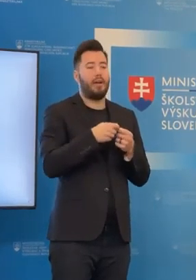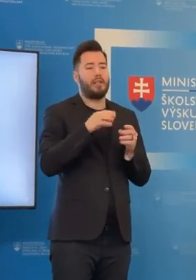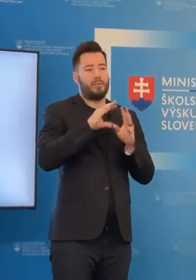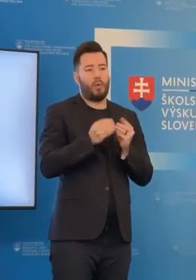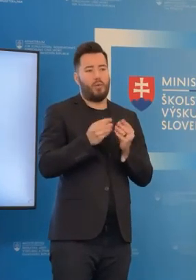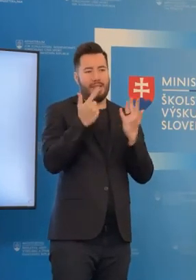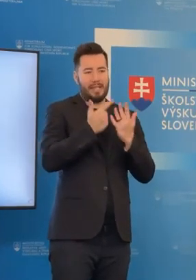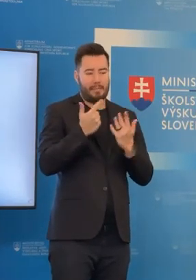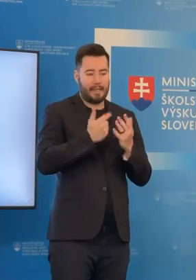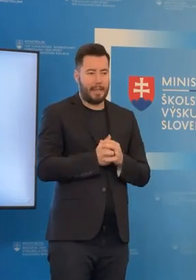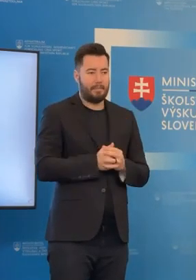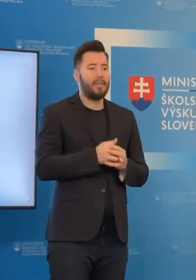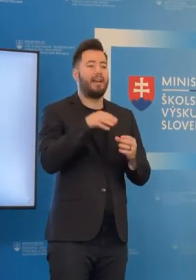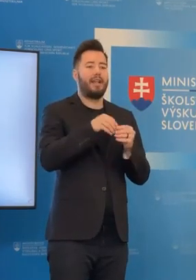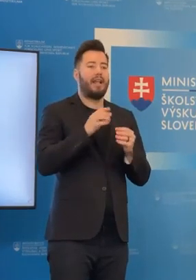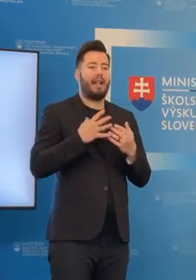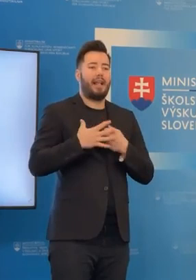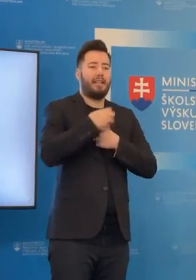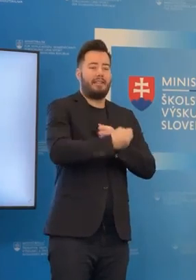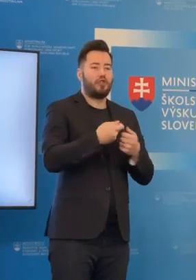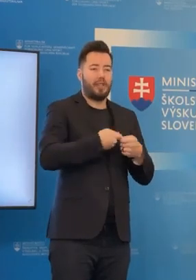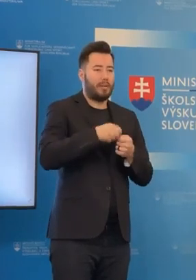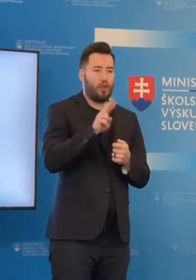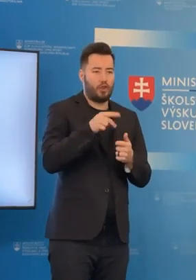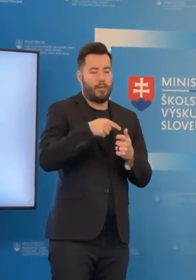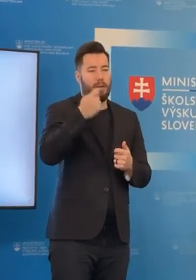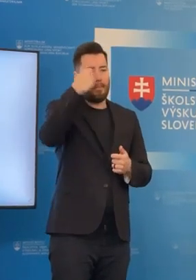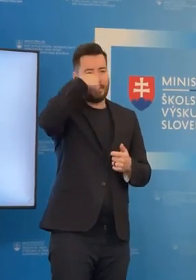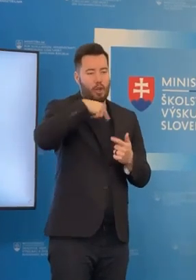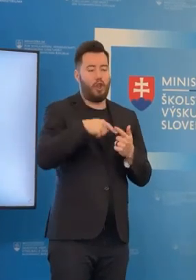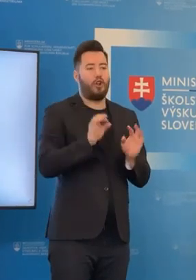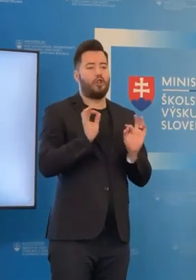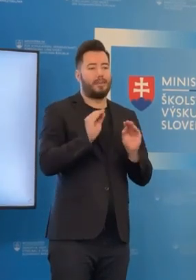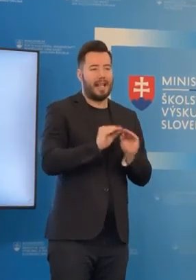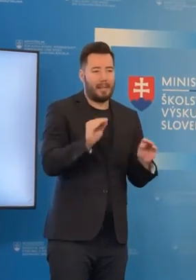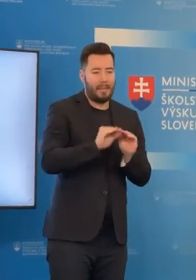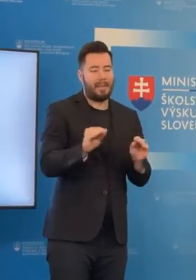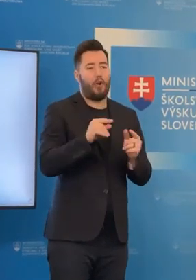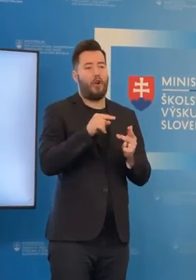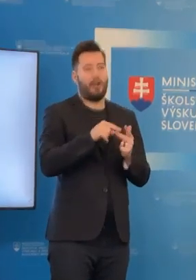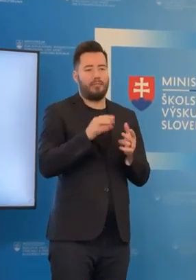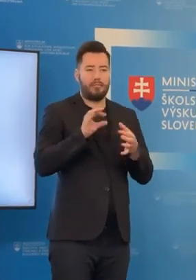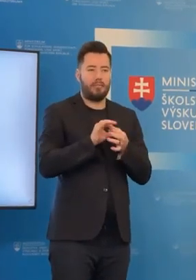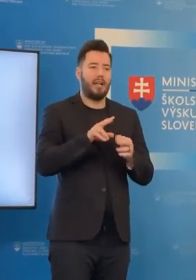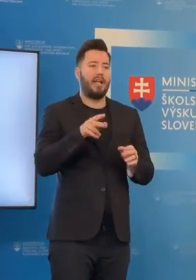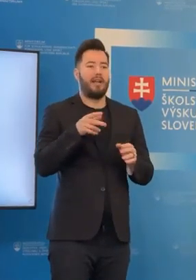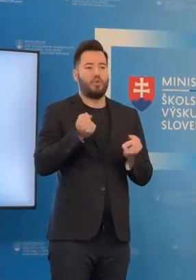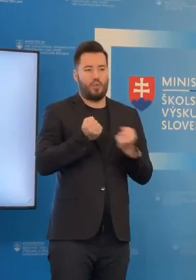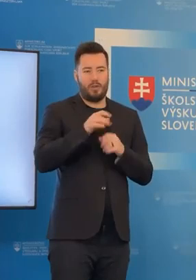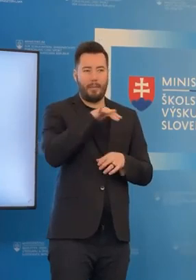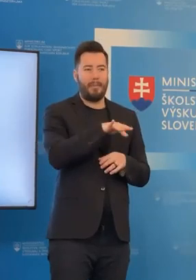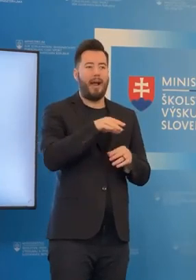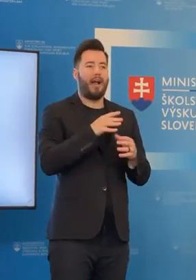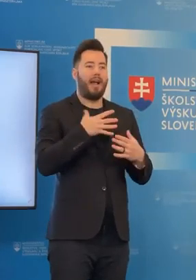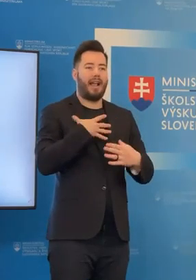odborníci, sú to psychológovia, špeciálni pedagógovia, majú skúsenosti s krízovou intervenciou a dokážu pomôcť, či už učiteľom